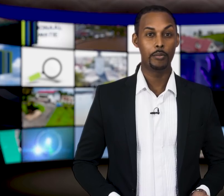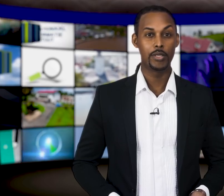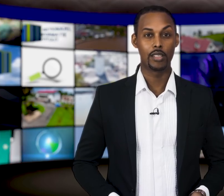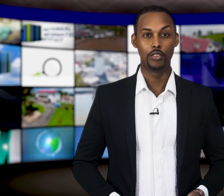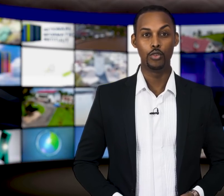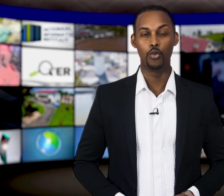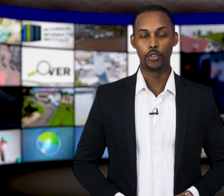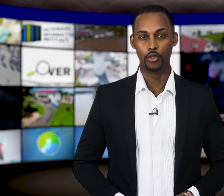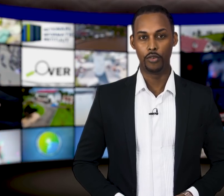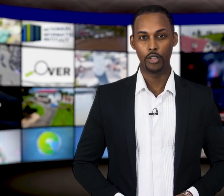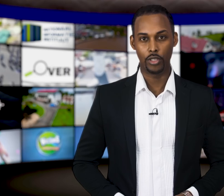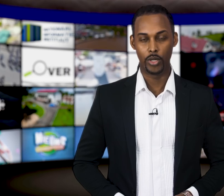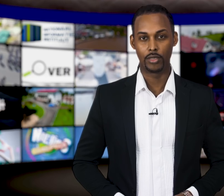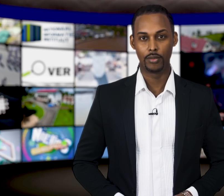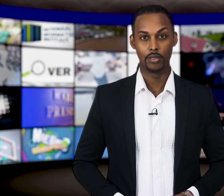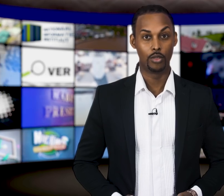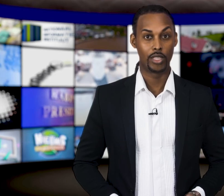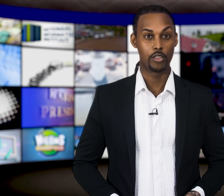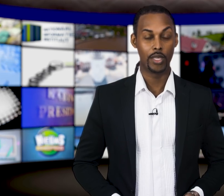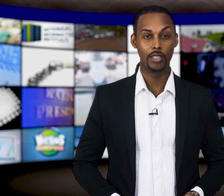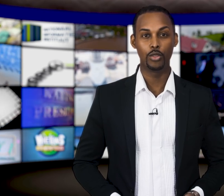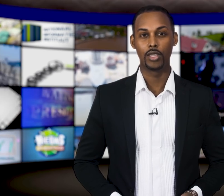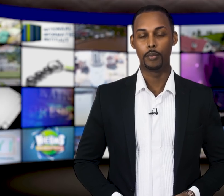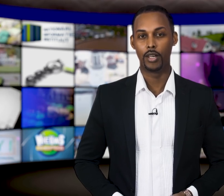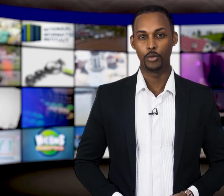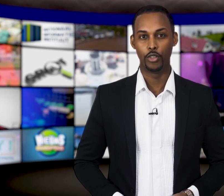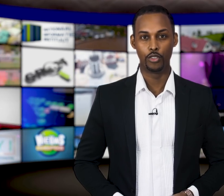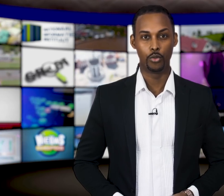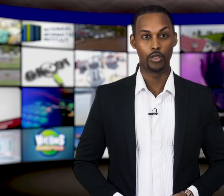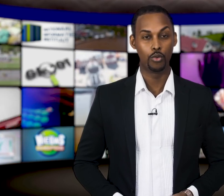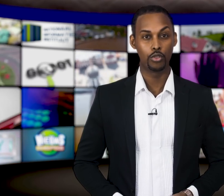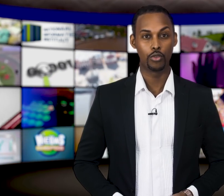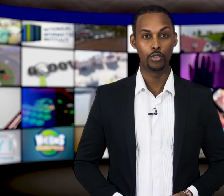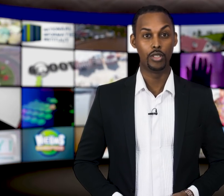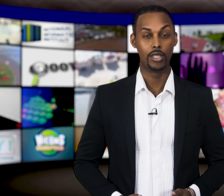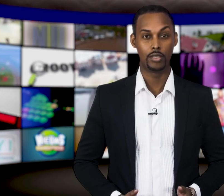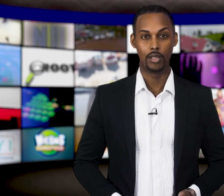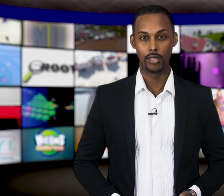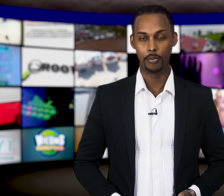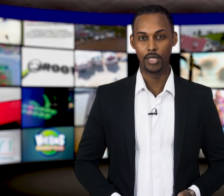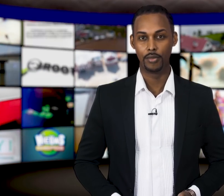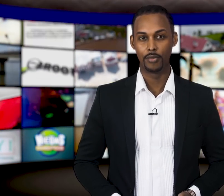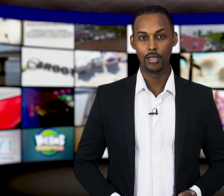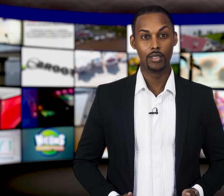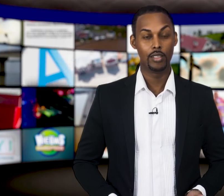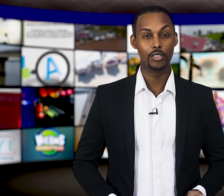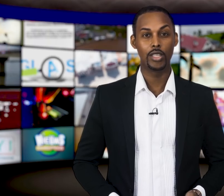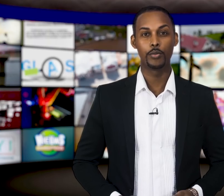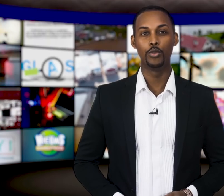Suriname beschikt nu over een nieuwe valutawet. De wet is op 21 maart 2020 goedgekeurd door de Nationale Assemblée.